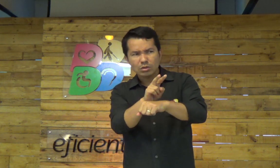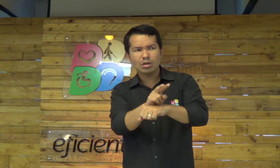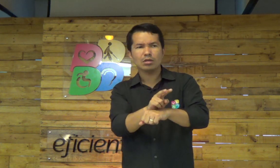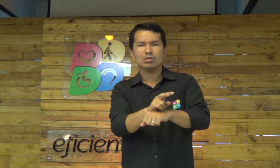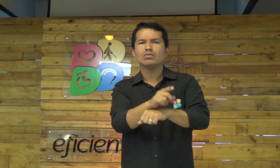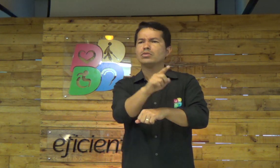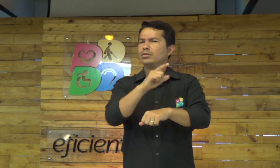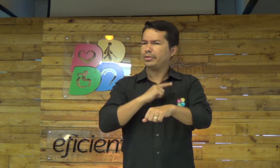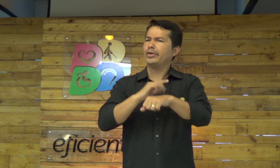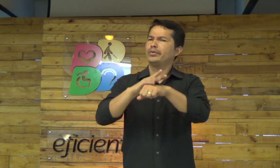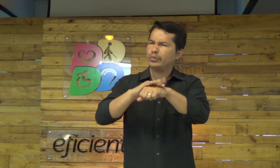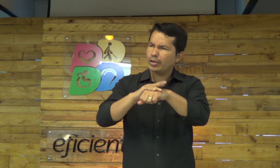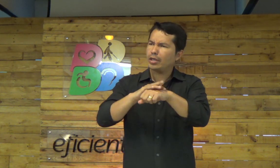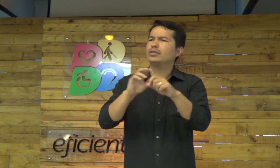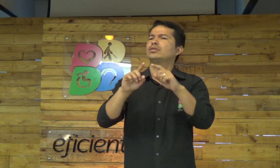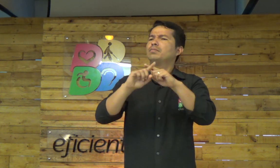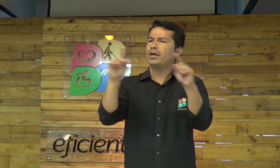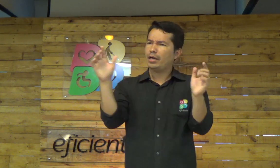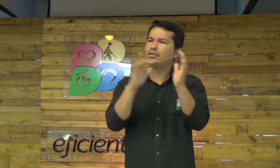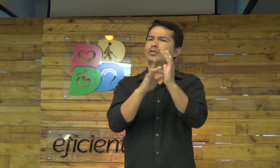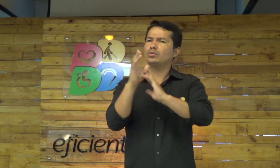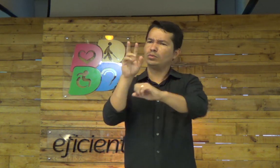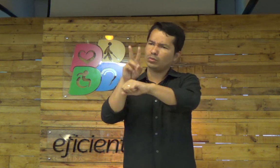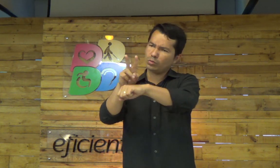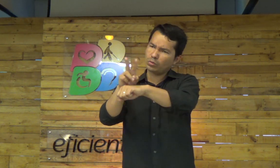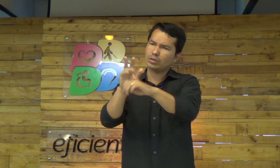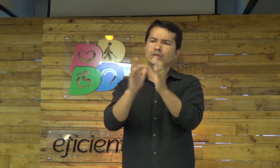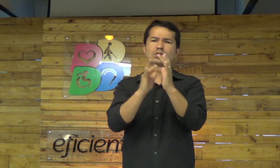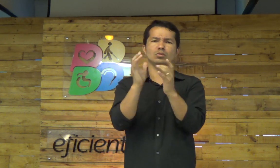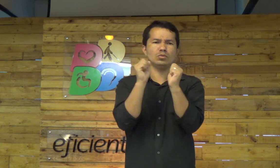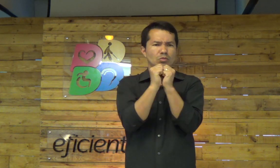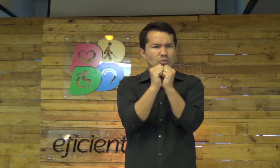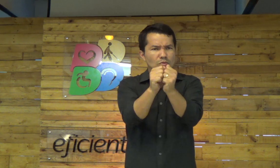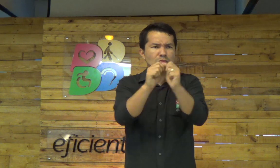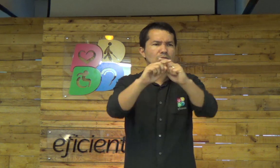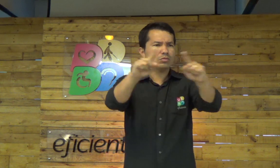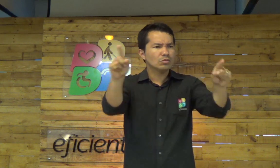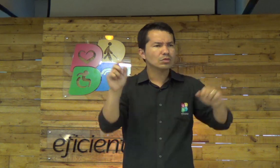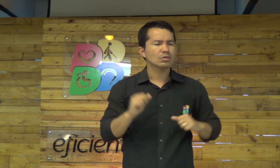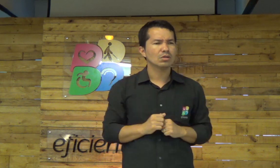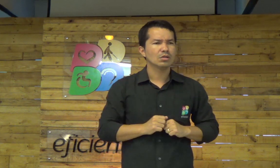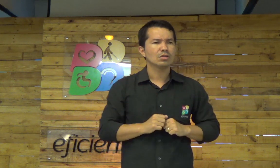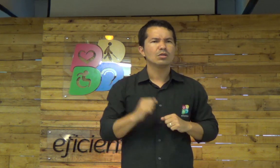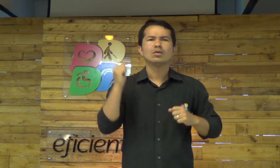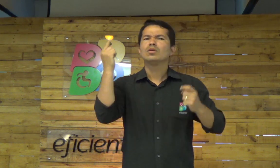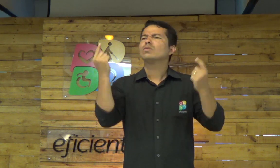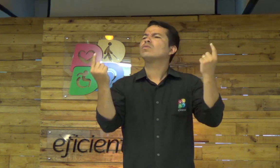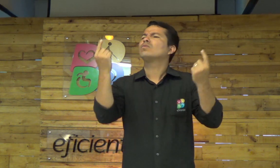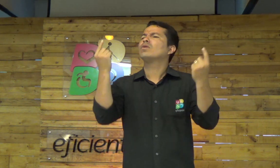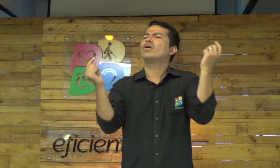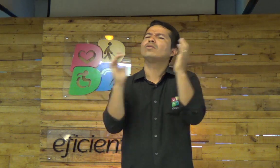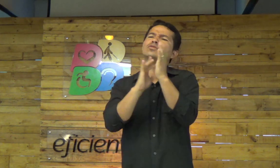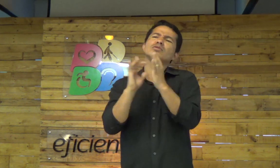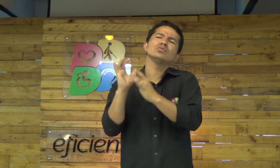cuida da sua vida? Você vai ter doença, mas, Jesus, ele vai estar contigo.